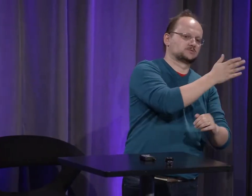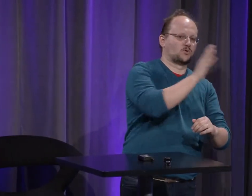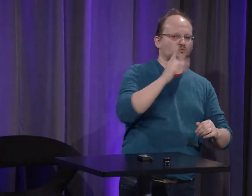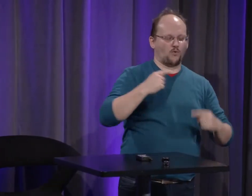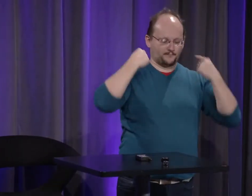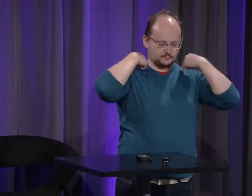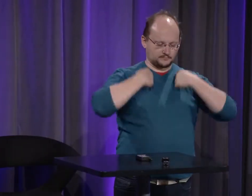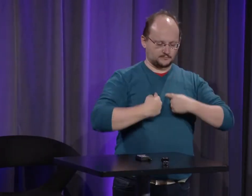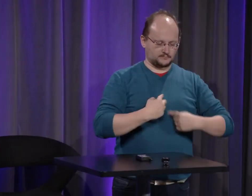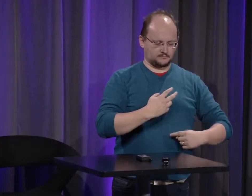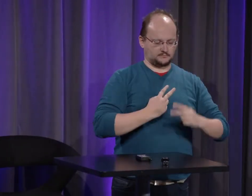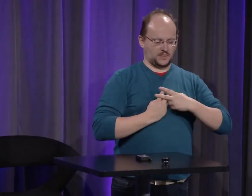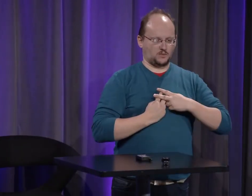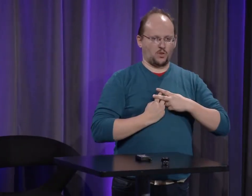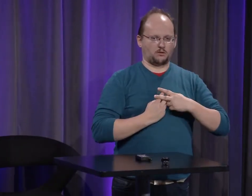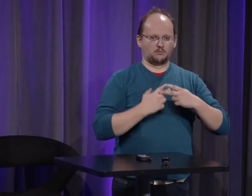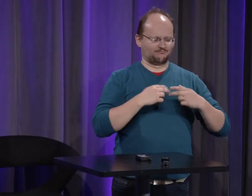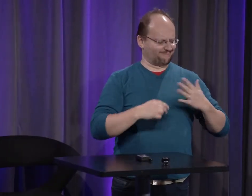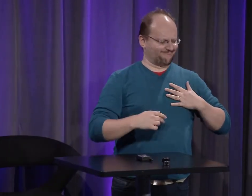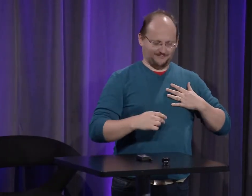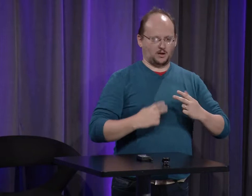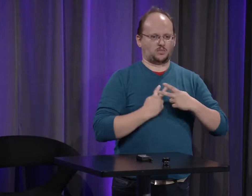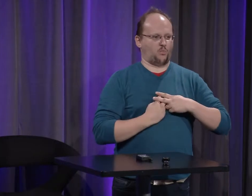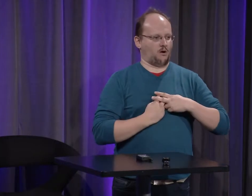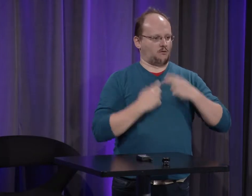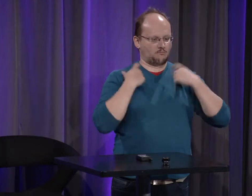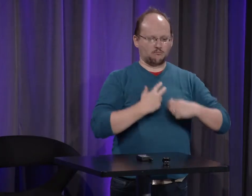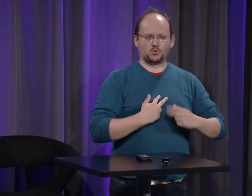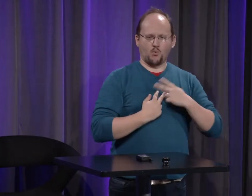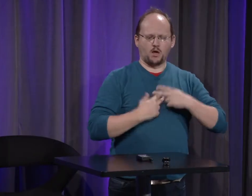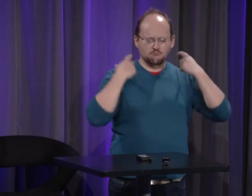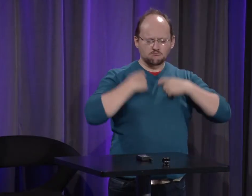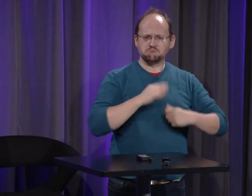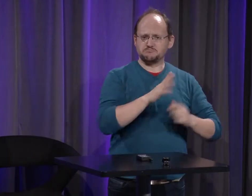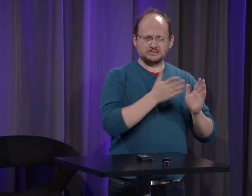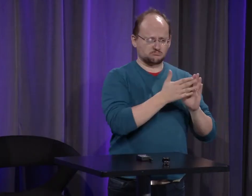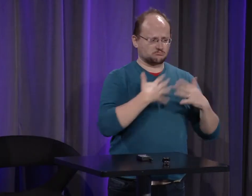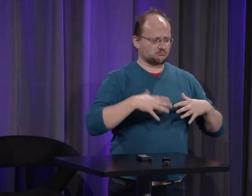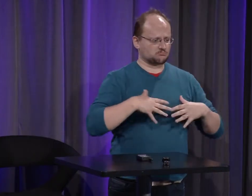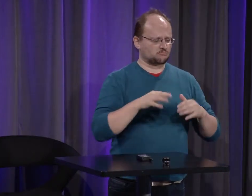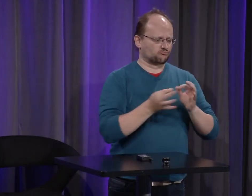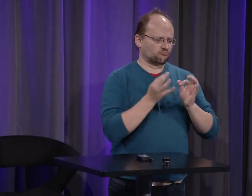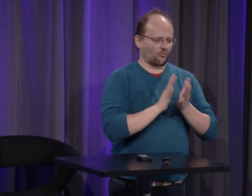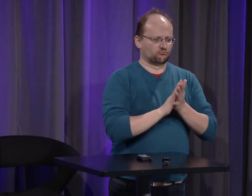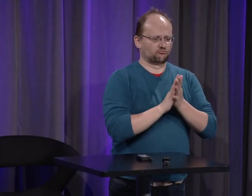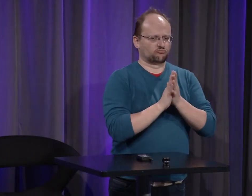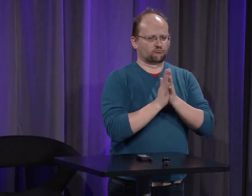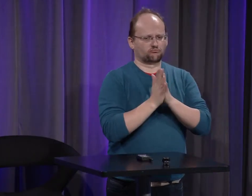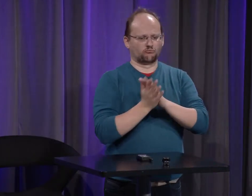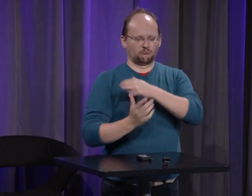écharpes autour de 1500 1600 on avait plutôt l'étoile était portée autour du cou une chaîne autour